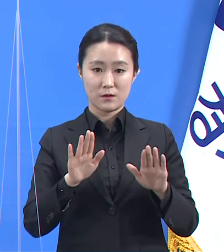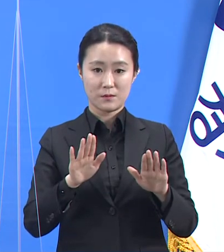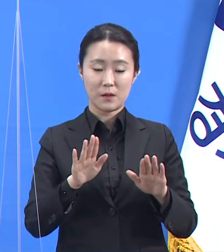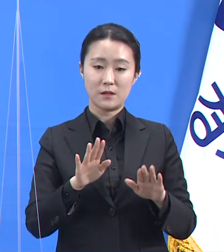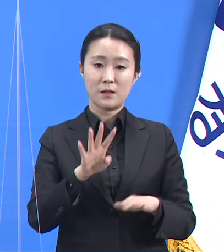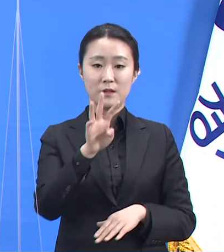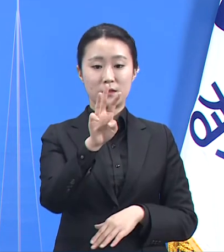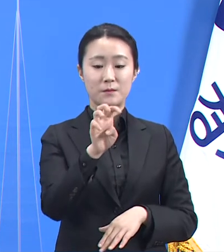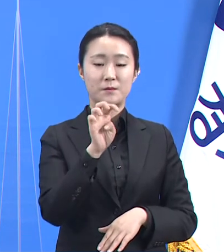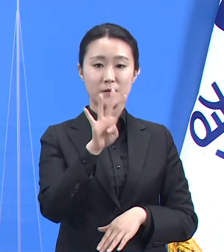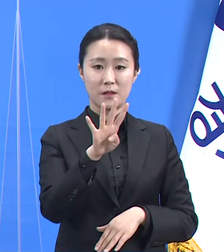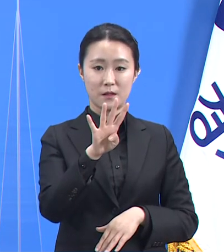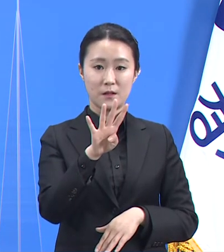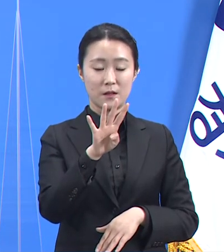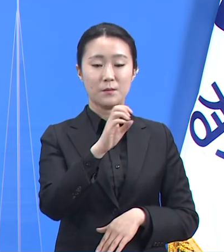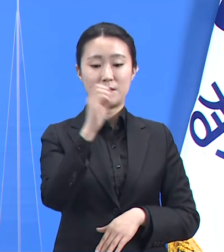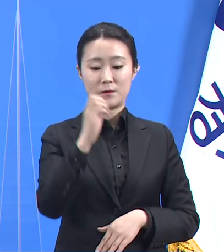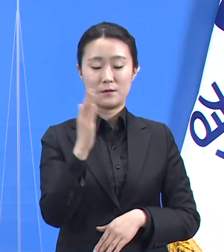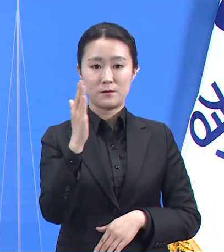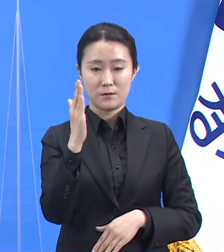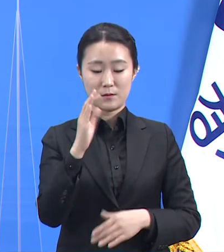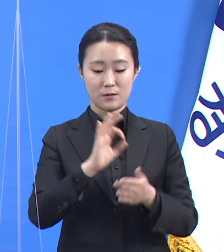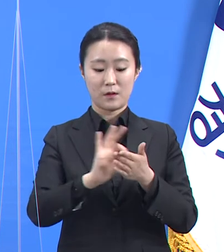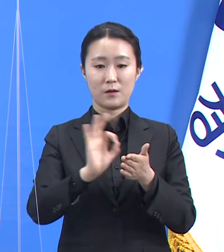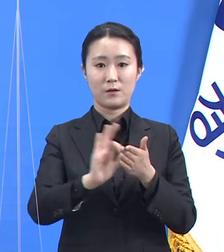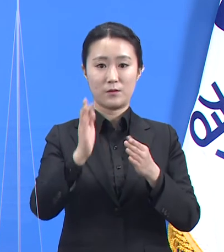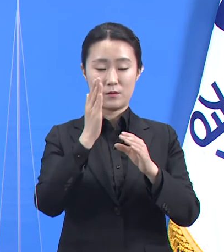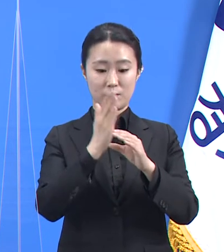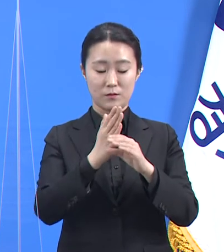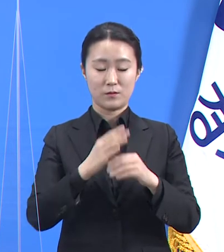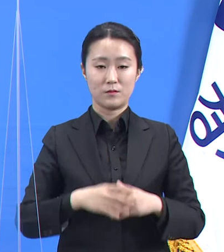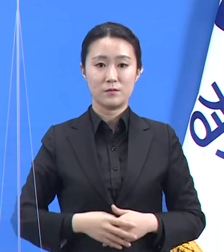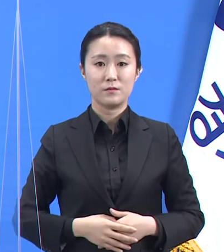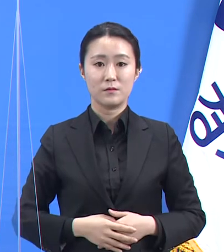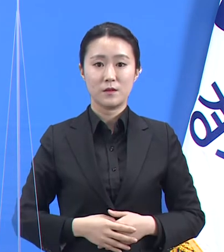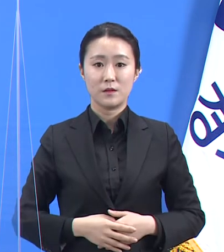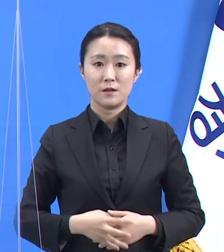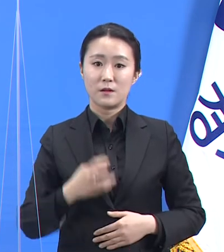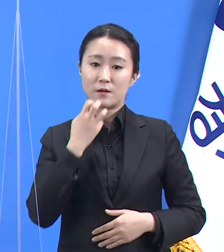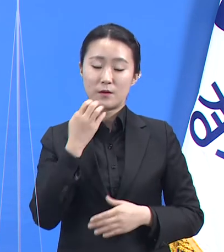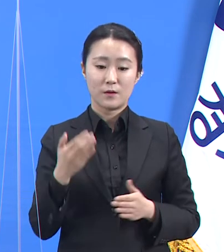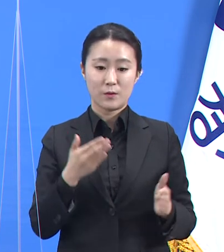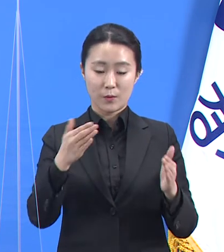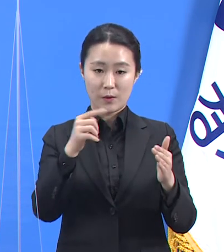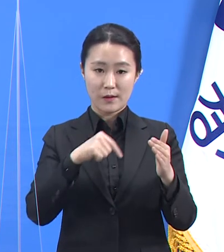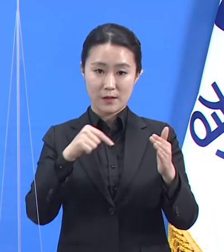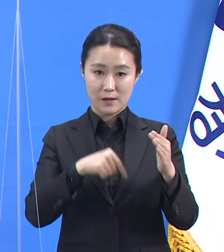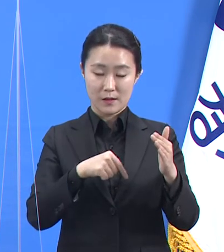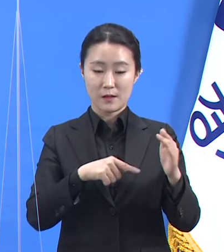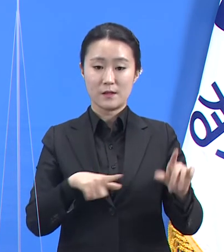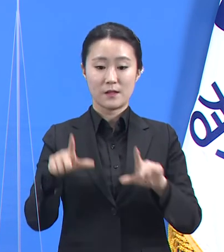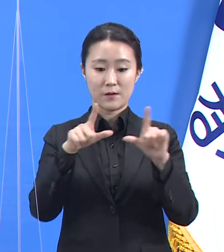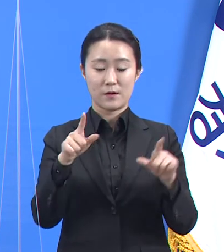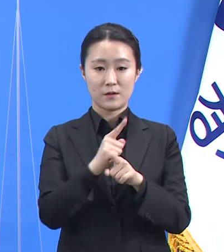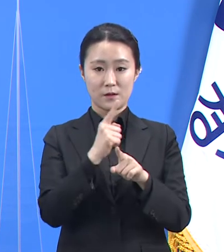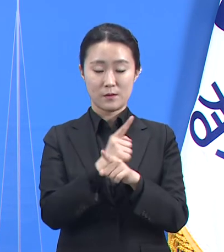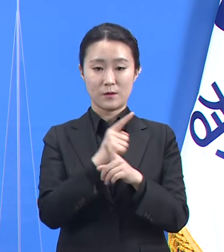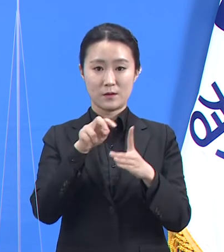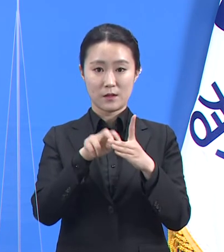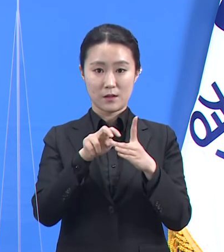34.3%입니다. 도가 운영하는 총 7개의 일반 생활치료센터에는